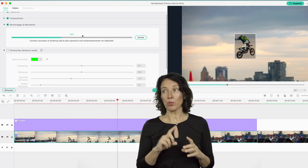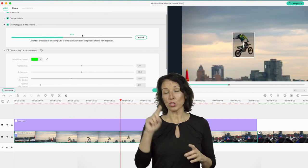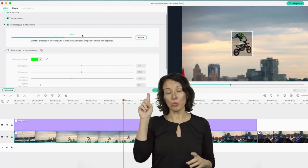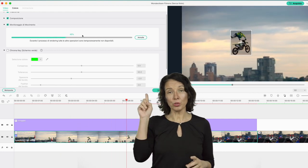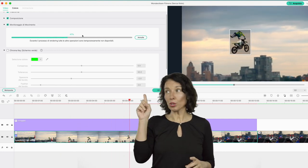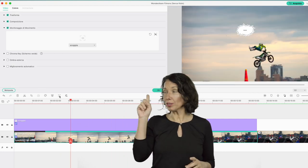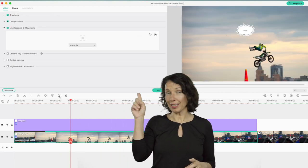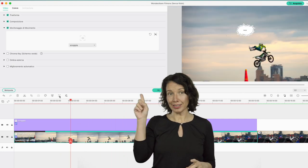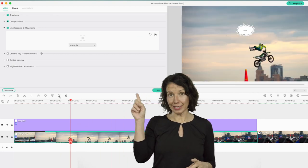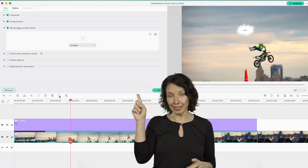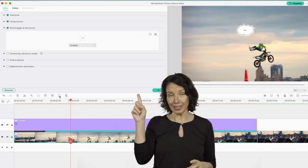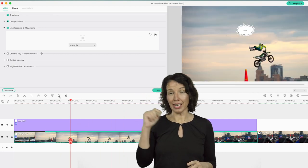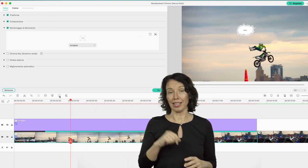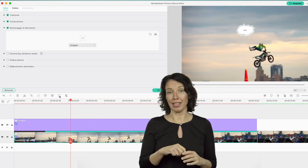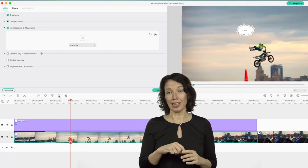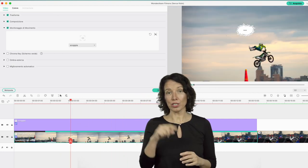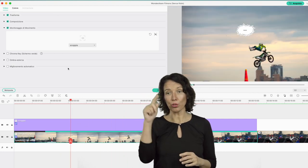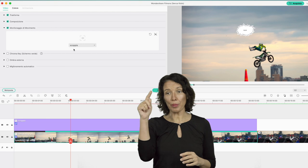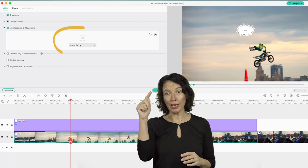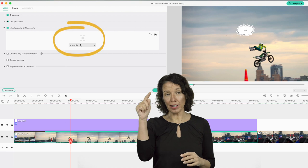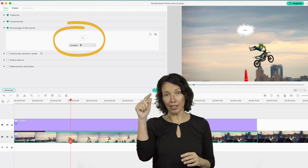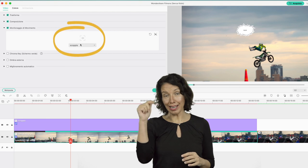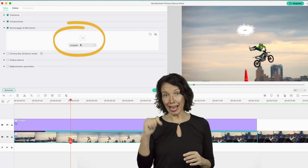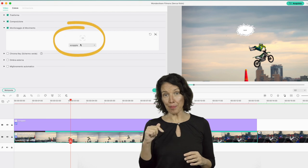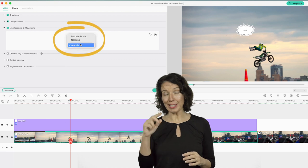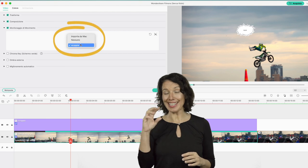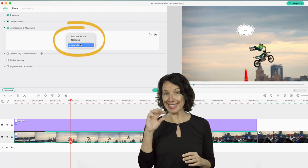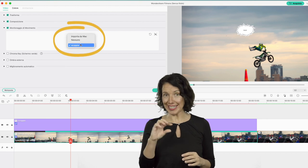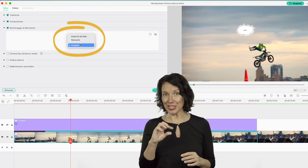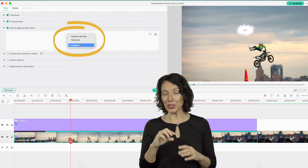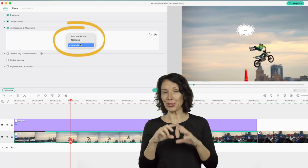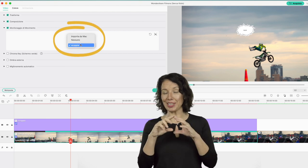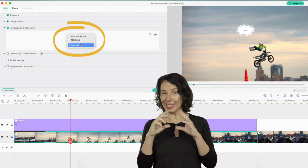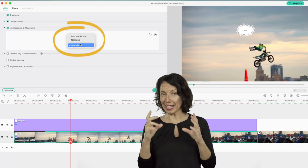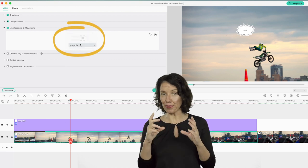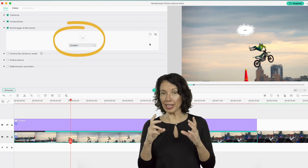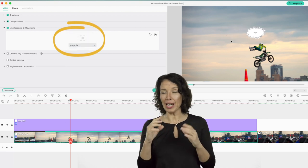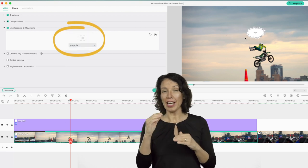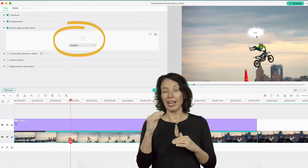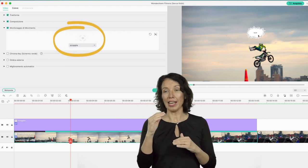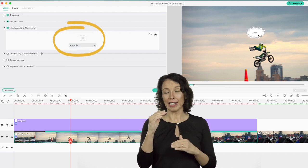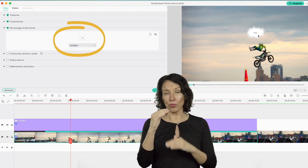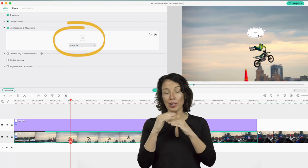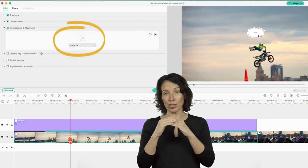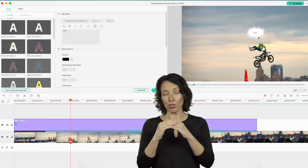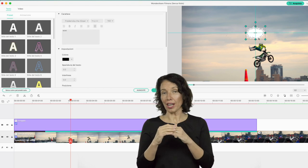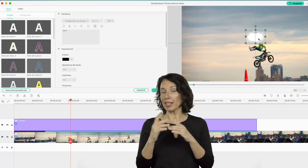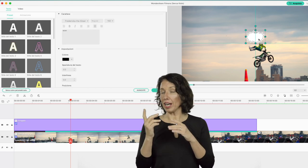questo punto dalla tendina là sopra la apri e selezioni la grafica che vuoi associare al